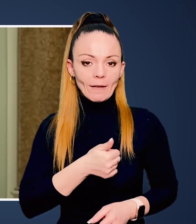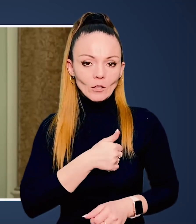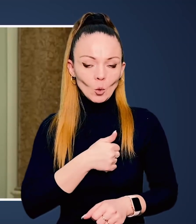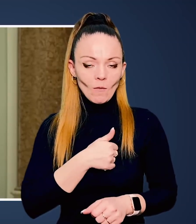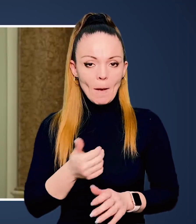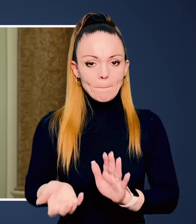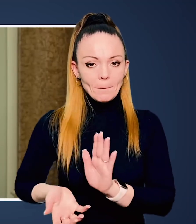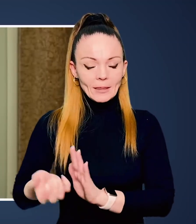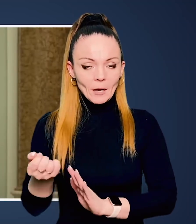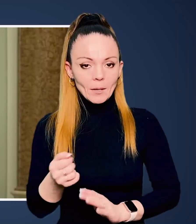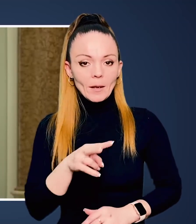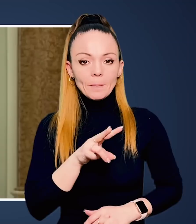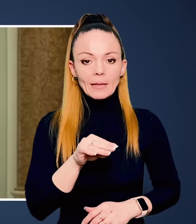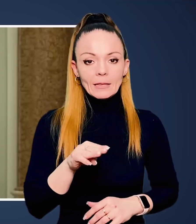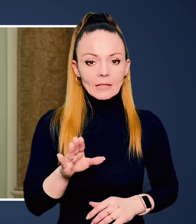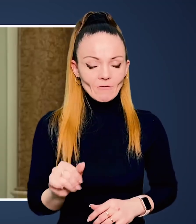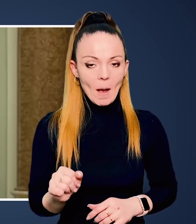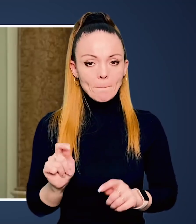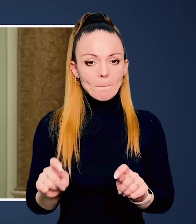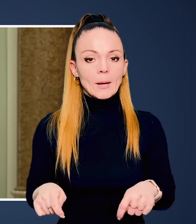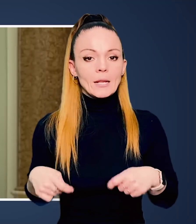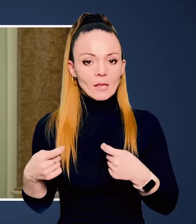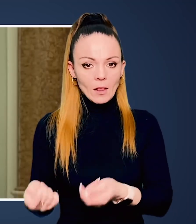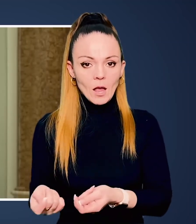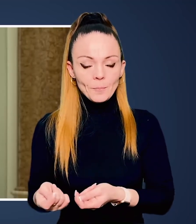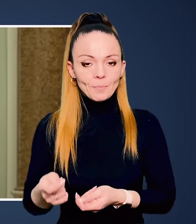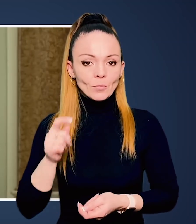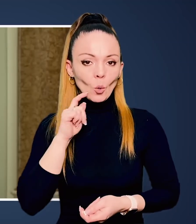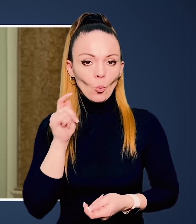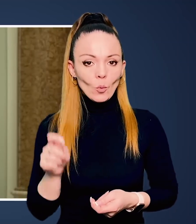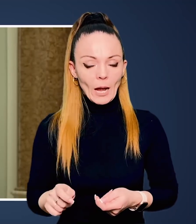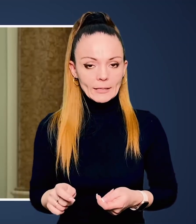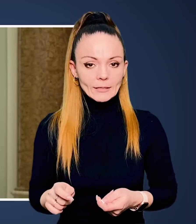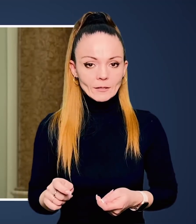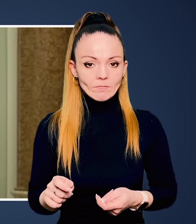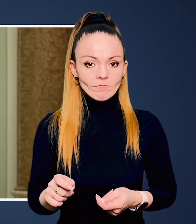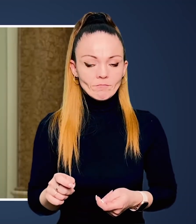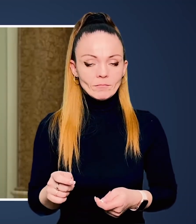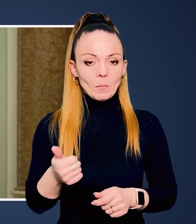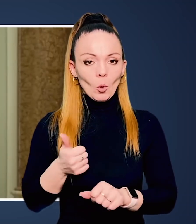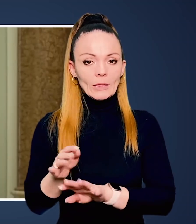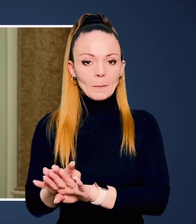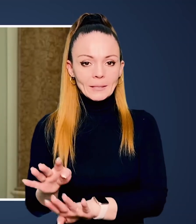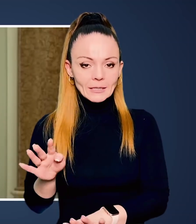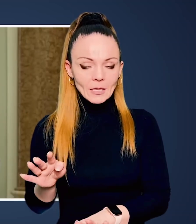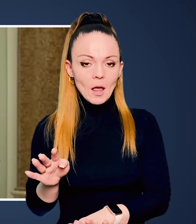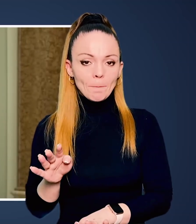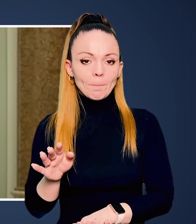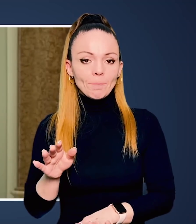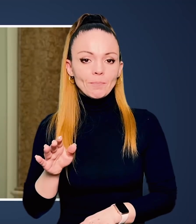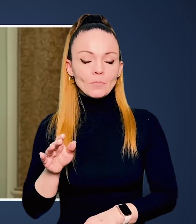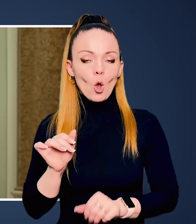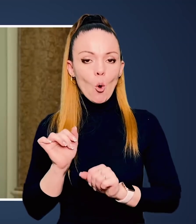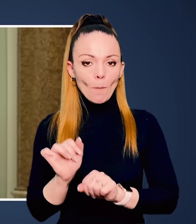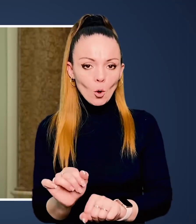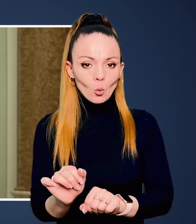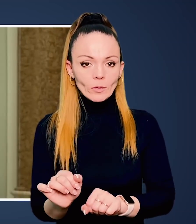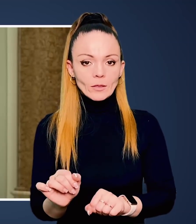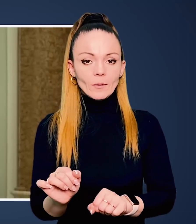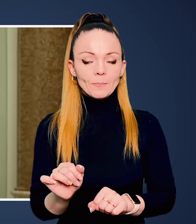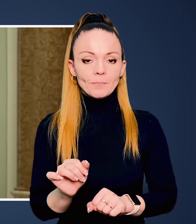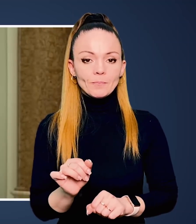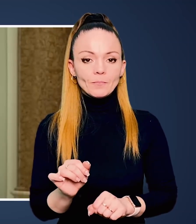найбільше потрібна наша військова підтримка. Литва передала українським збройним